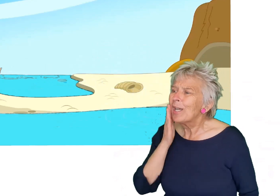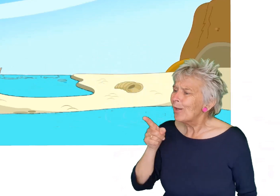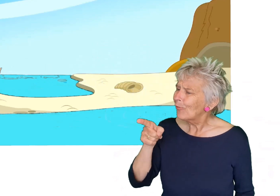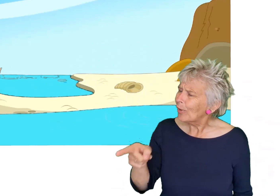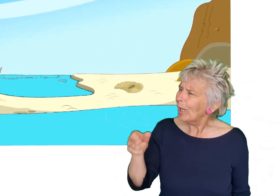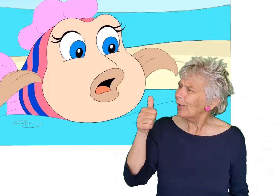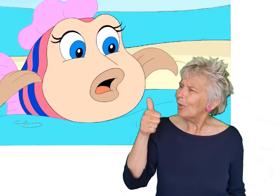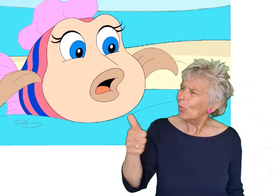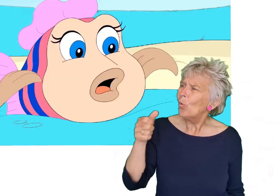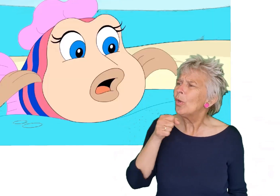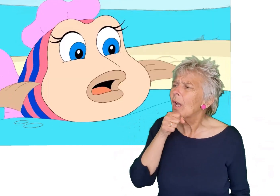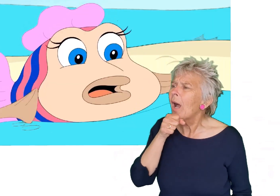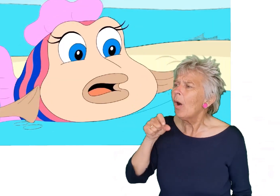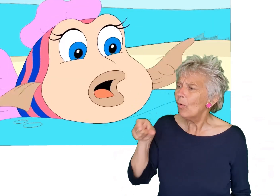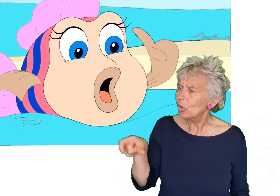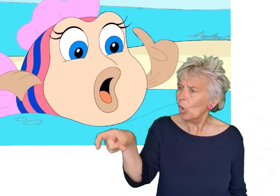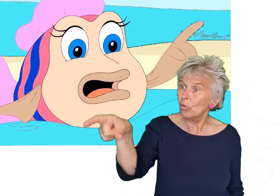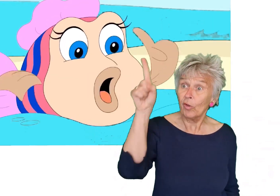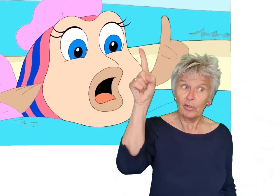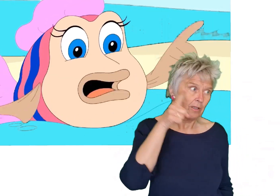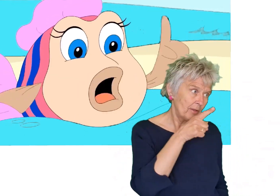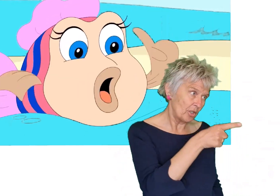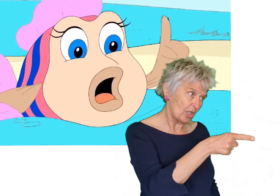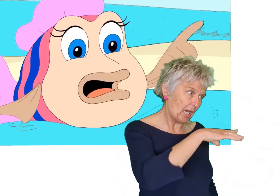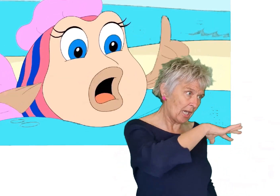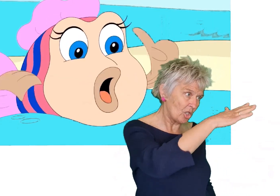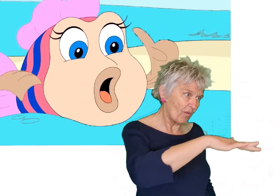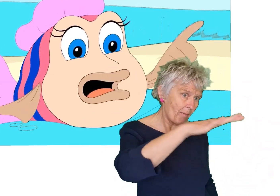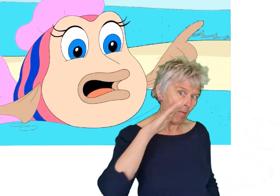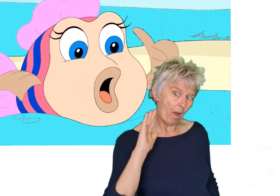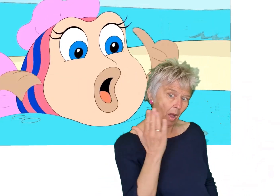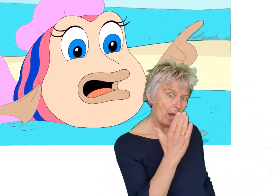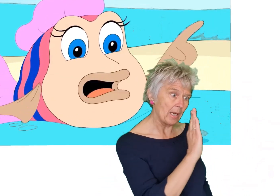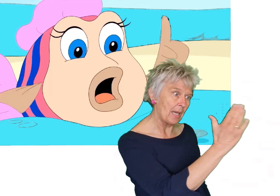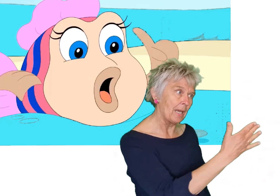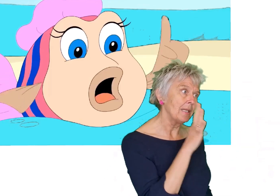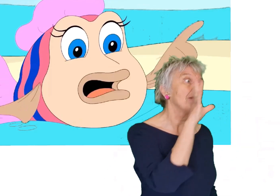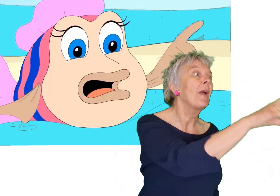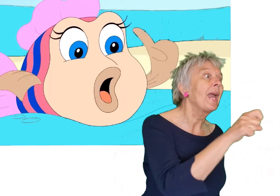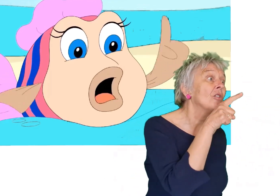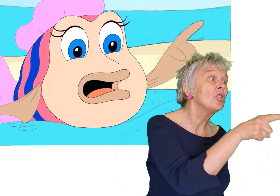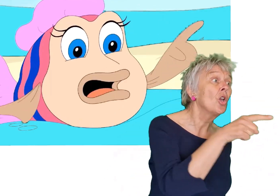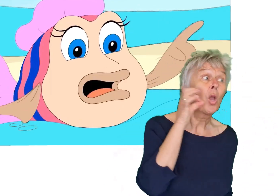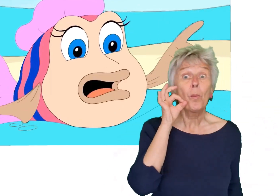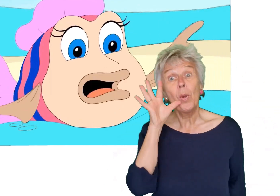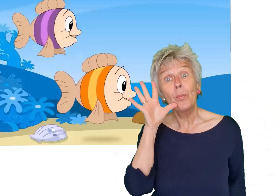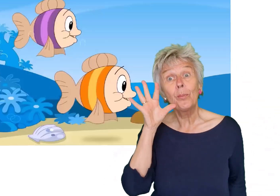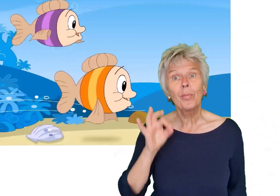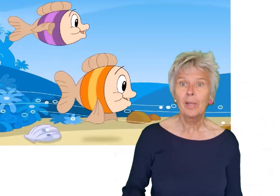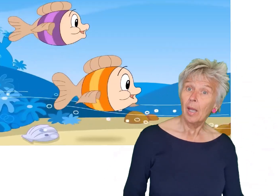liever in die goeie ouwe sloot Want in de zee zwemmen haaien en die bijten je Blub, blub,